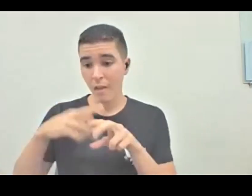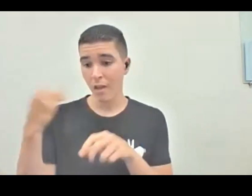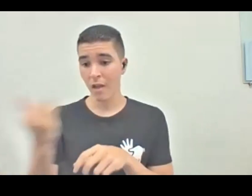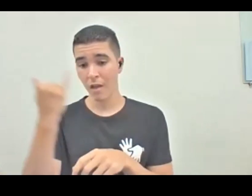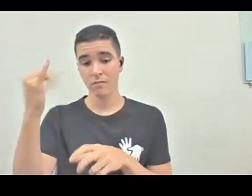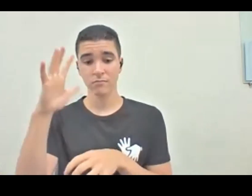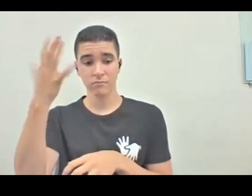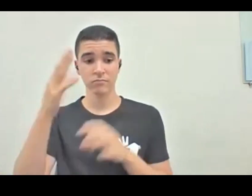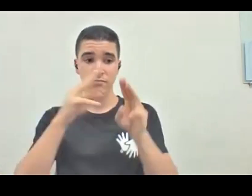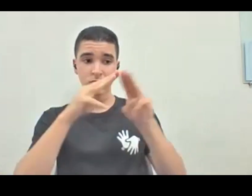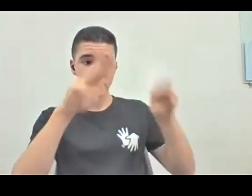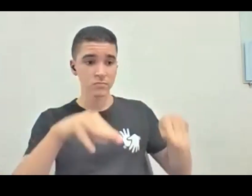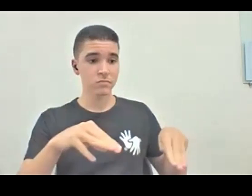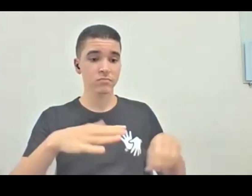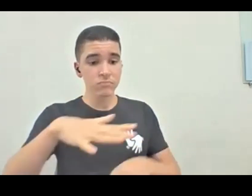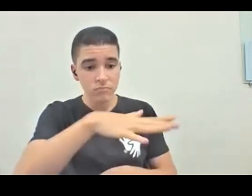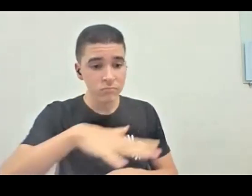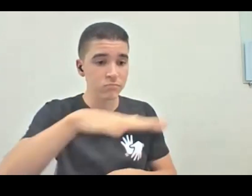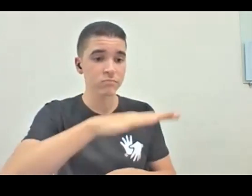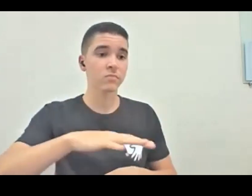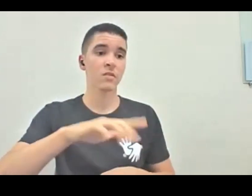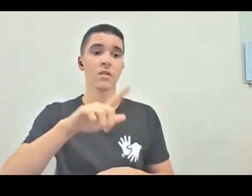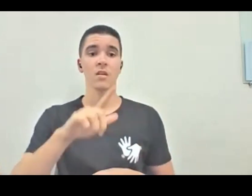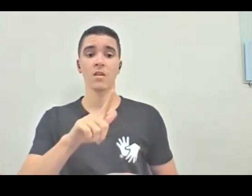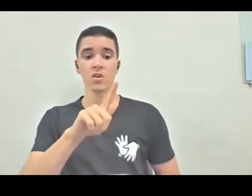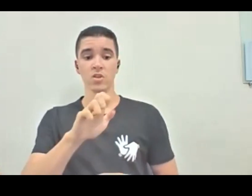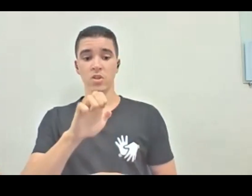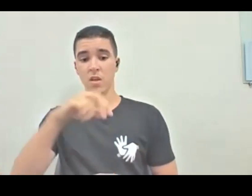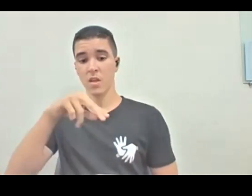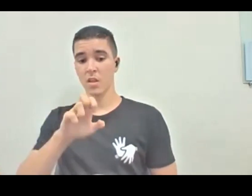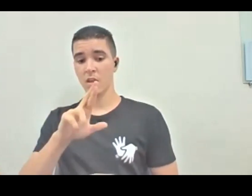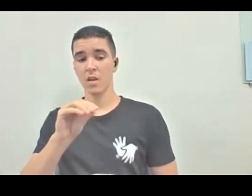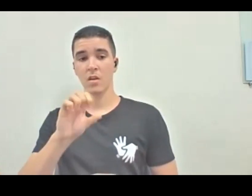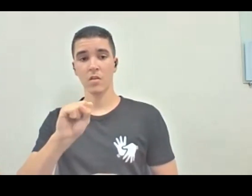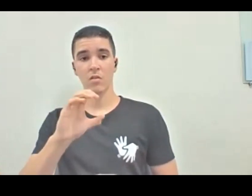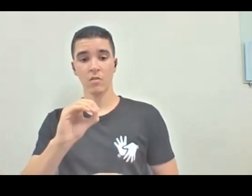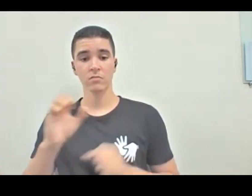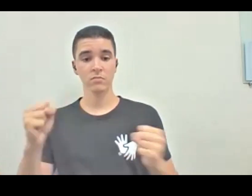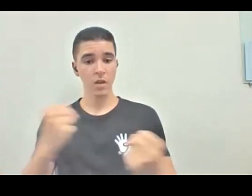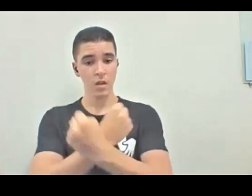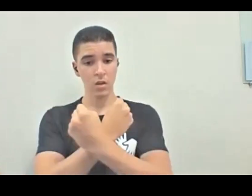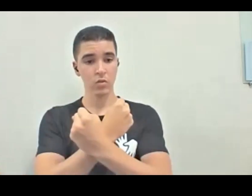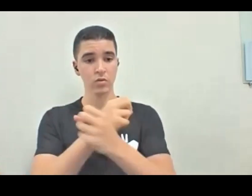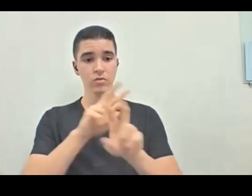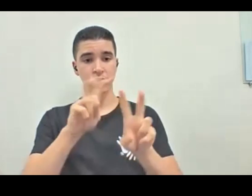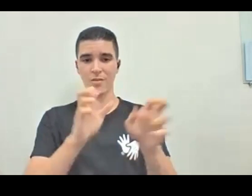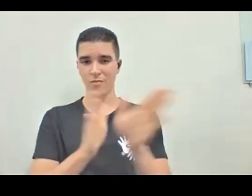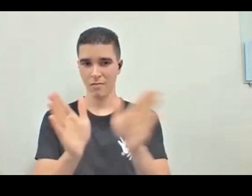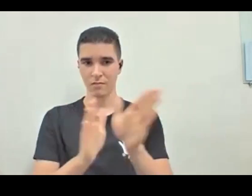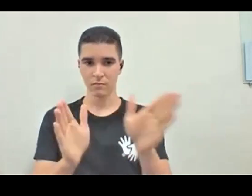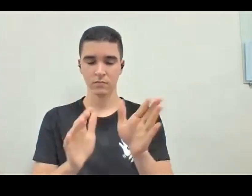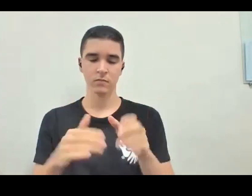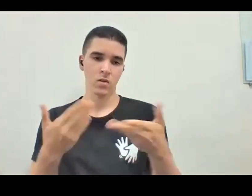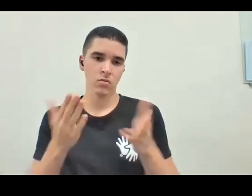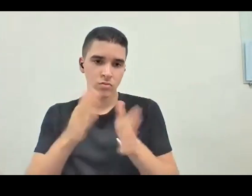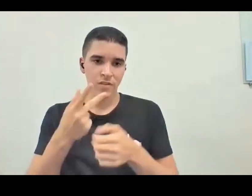espaços, espero, generosos, acolhedores de questões como essa. Então, tendo dito isso tudo,